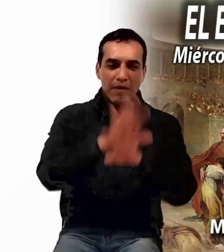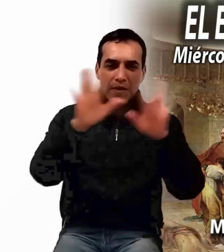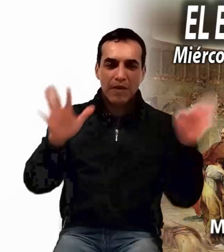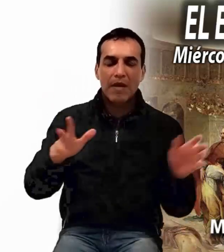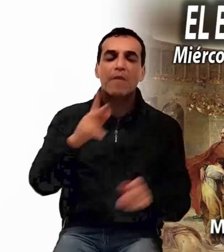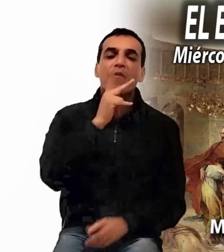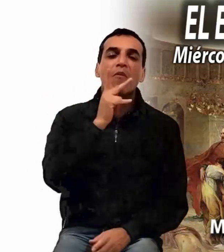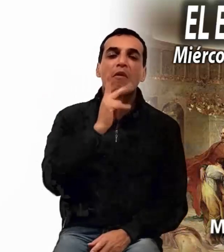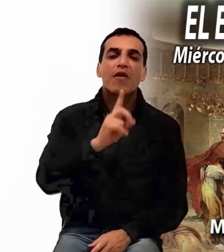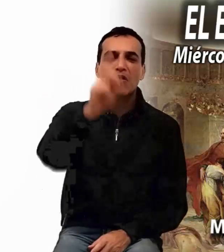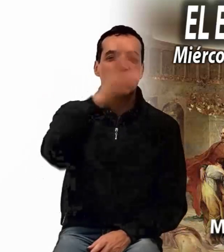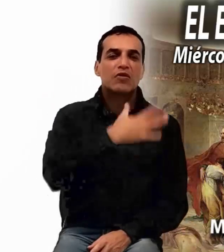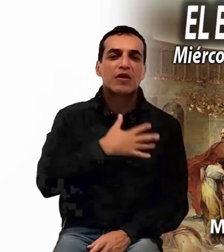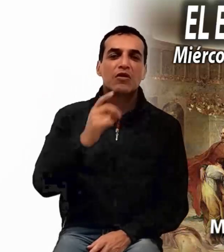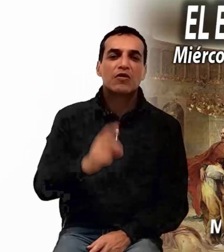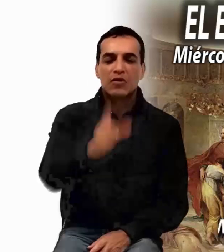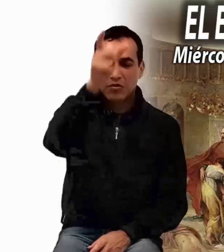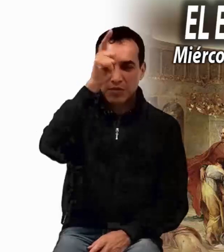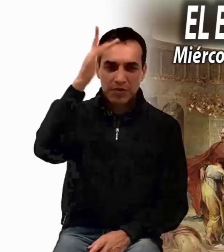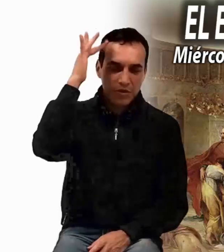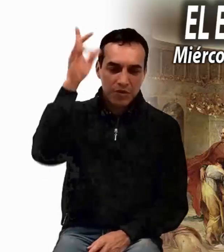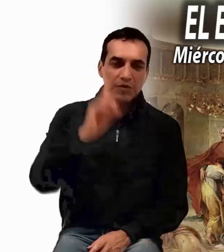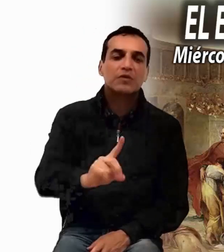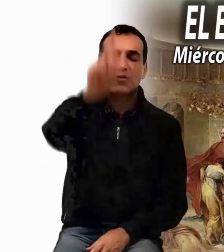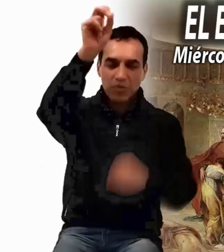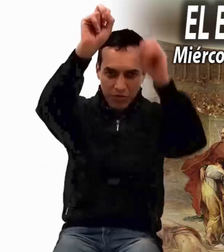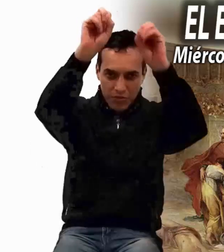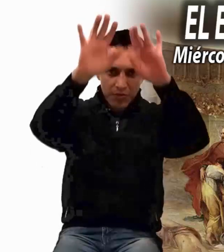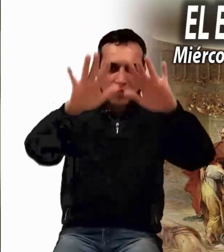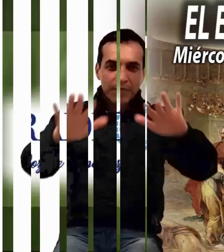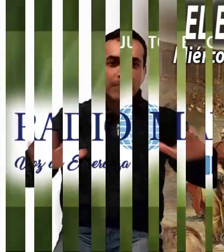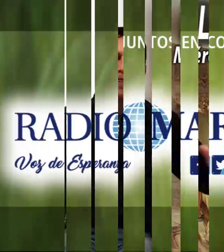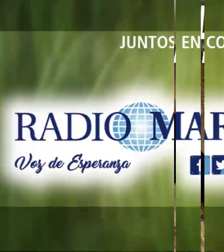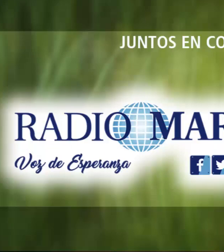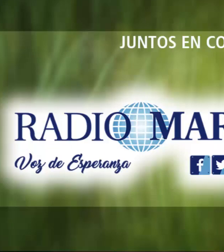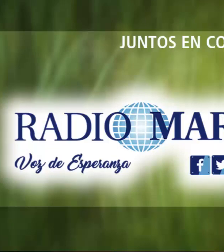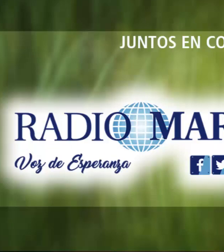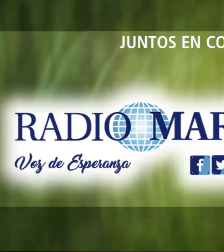te bendiga en nombre del Padre, y del Hijo, y del Espíritu Santo.